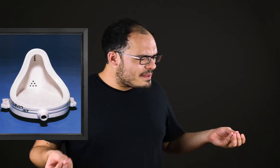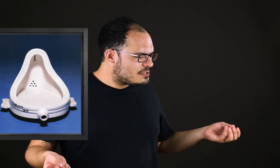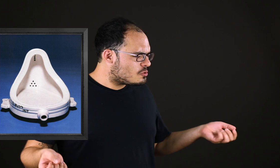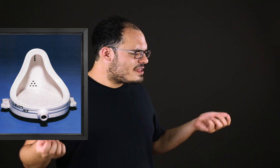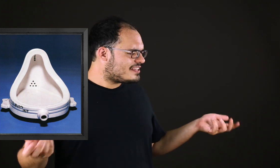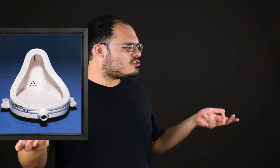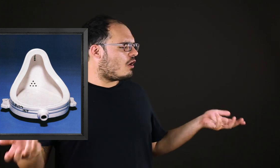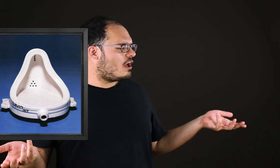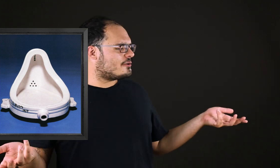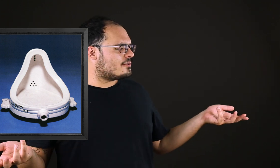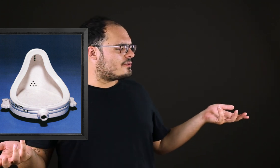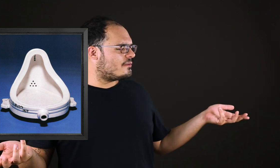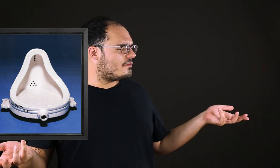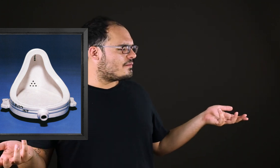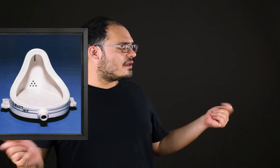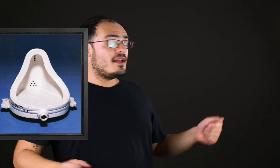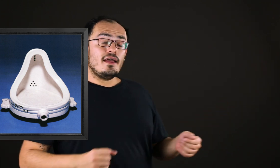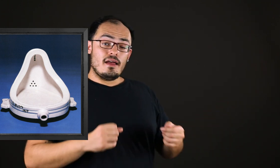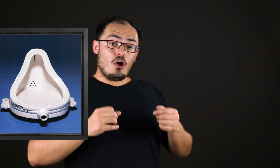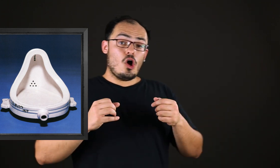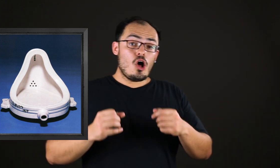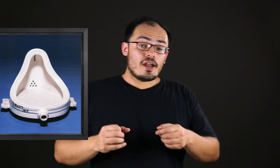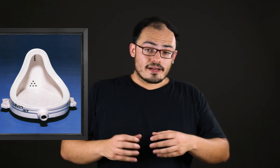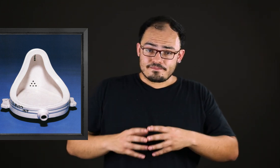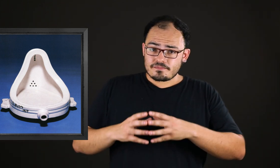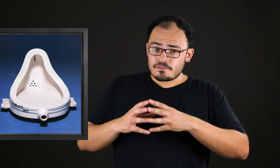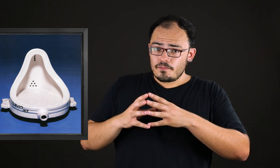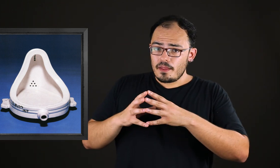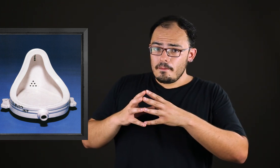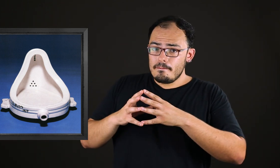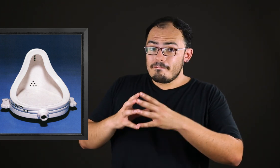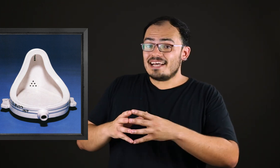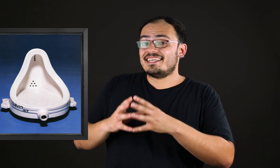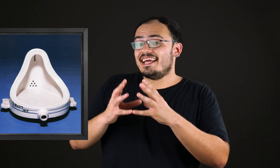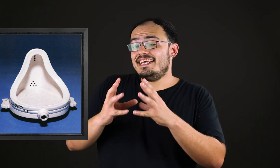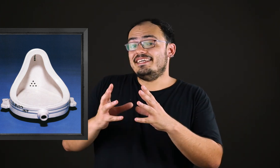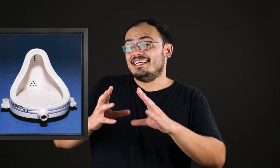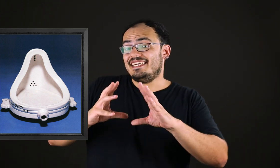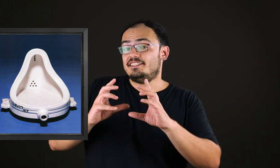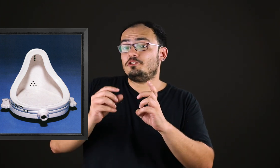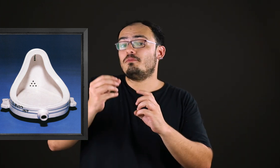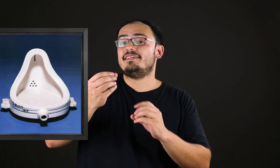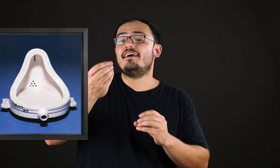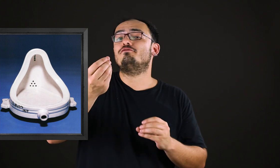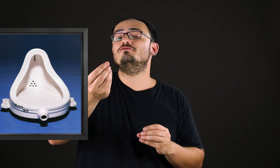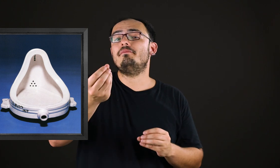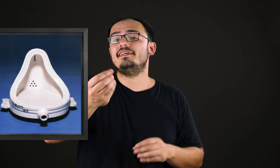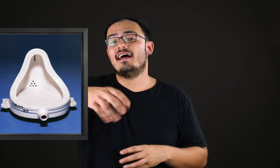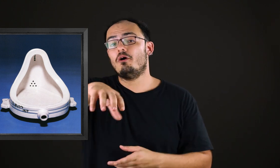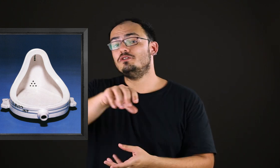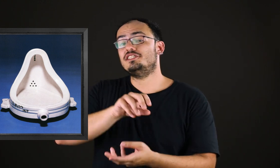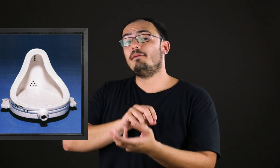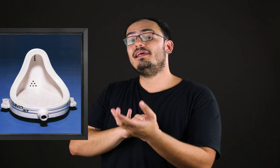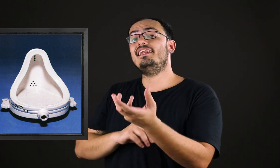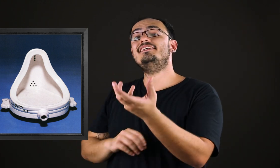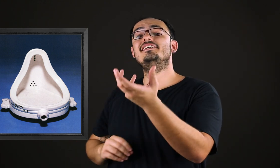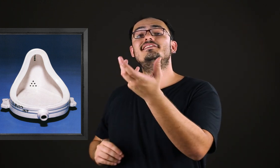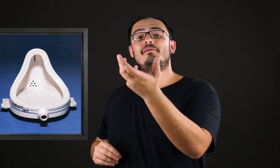apenas um mictório. Ora, mas aí existe uma ideia fundamental de que a beleza está